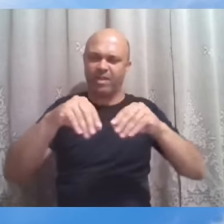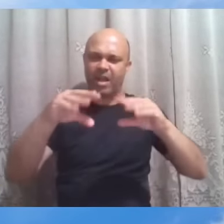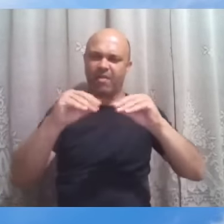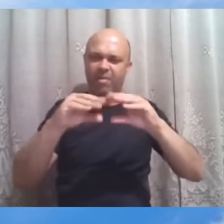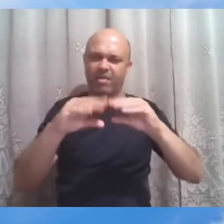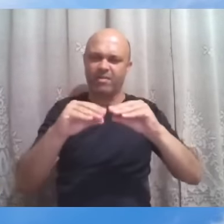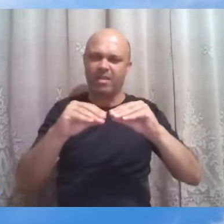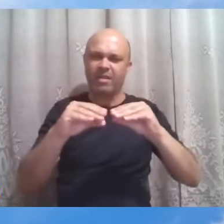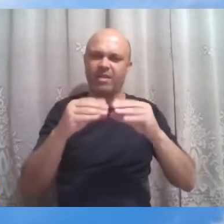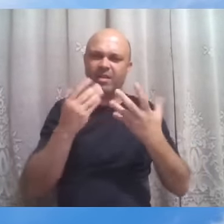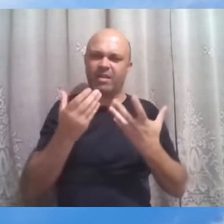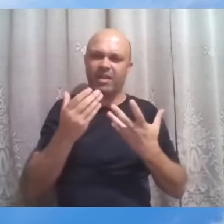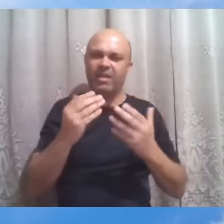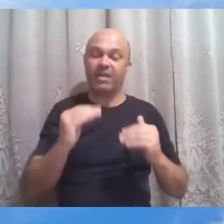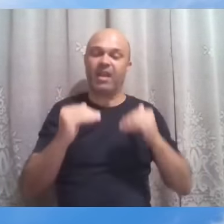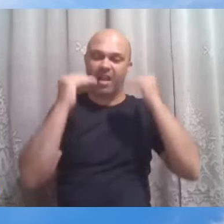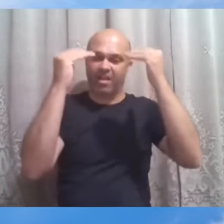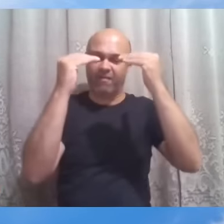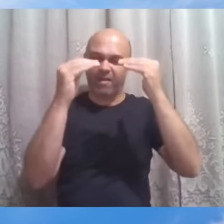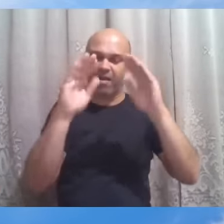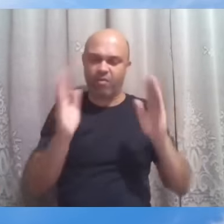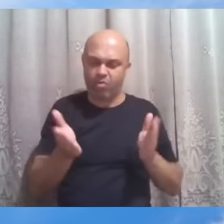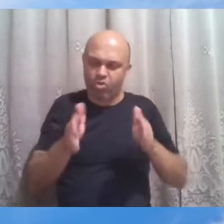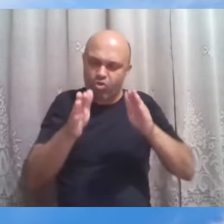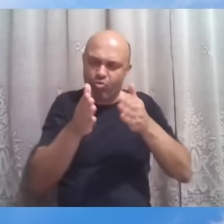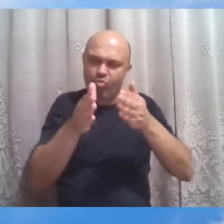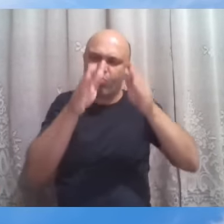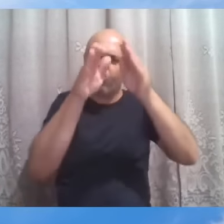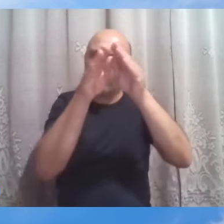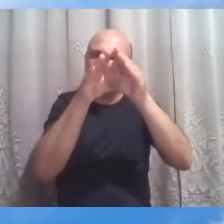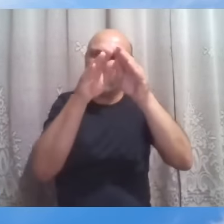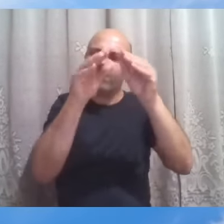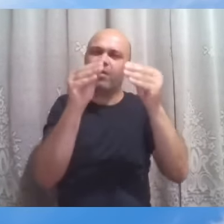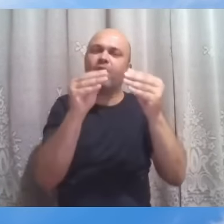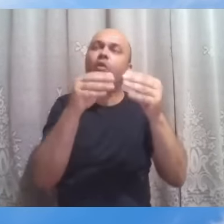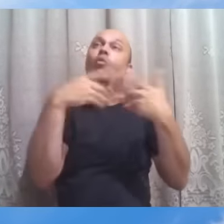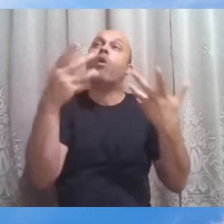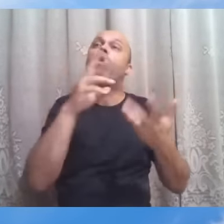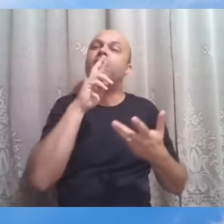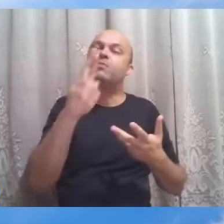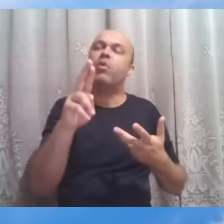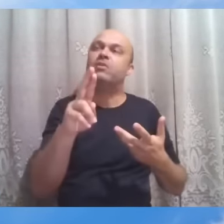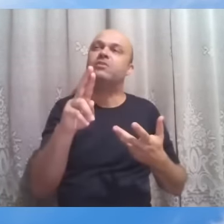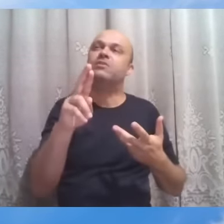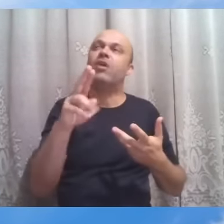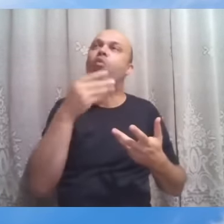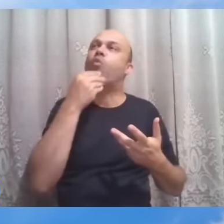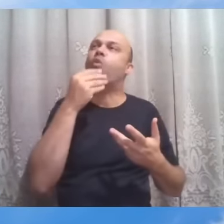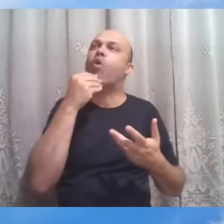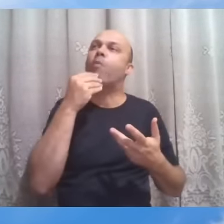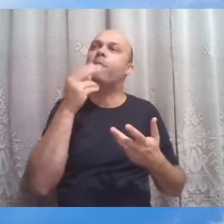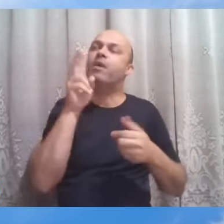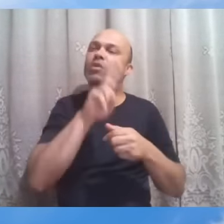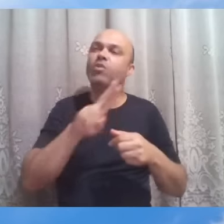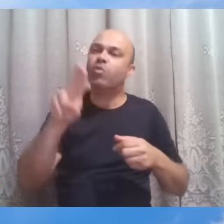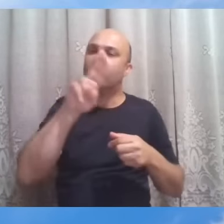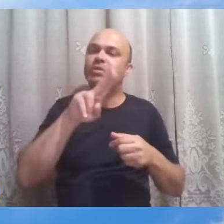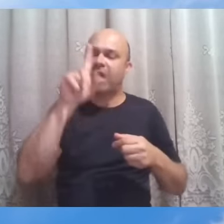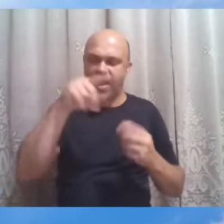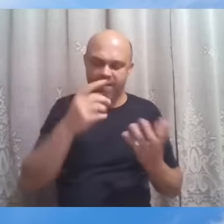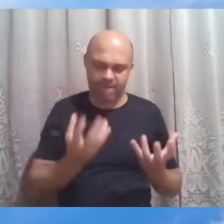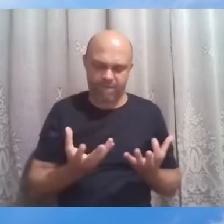vaso sublime? Qual a resposta recebe ela do seu tutor, o oleiro, senão o forno,